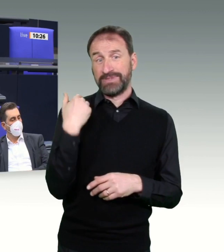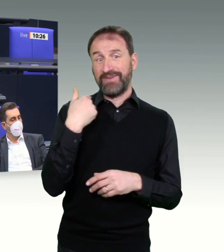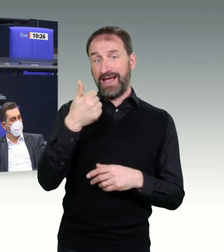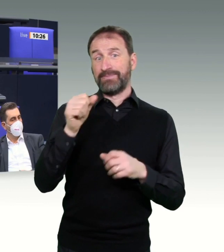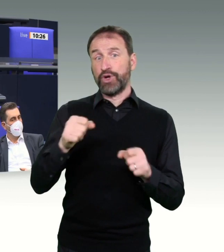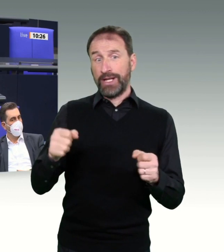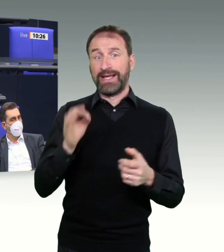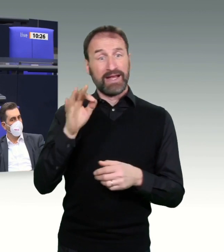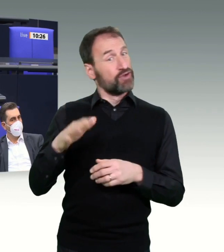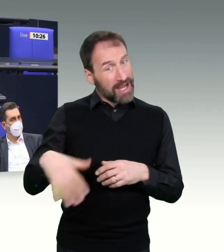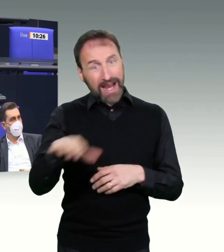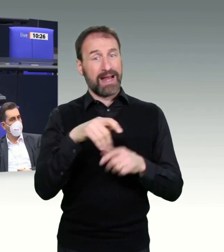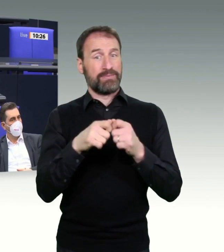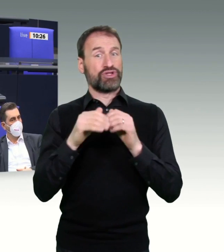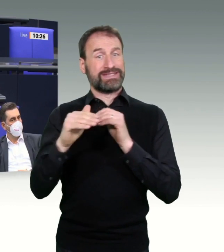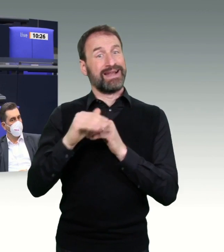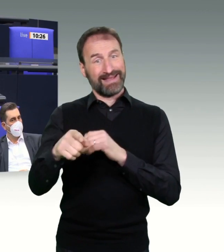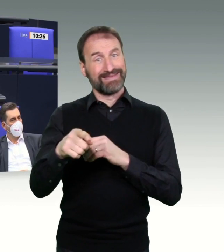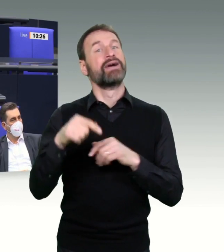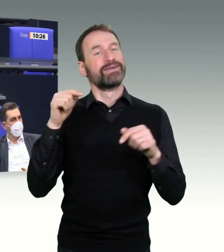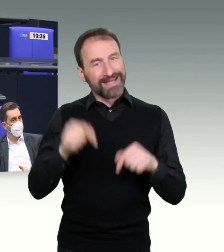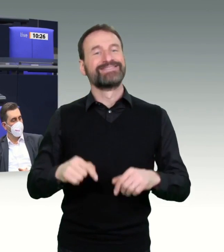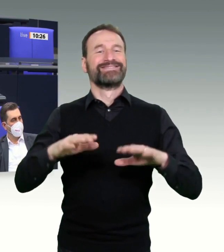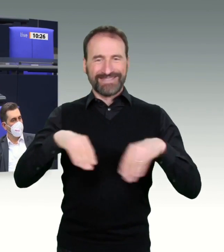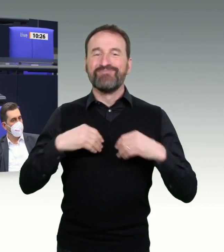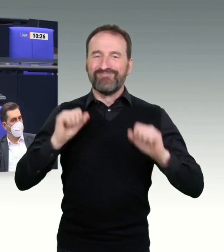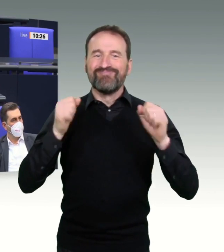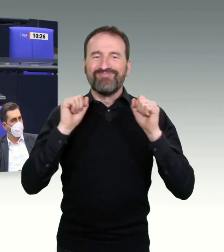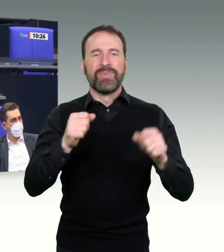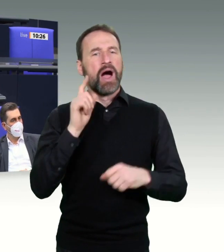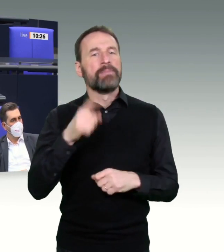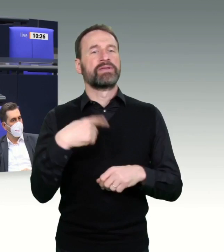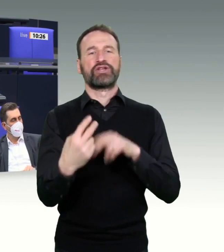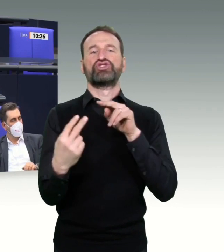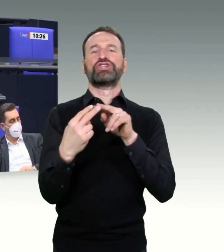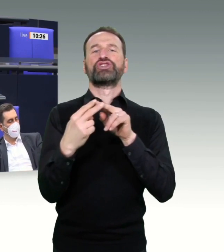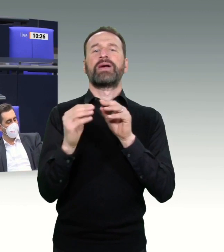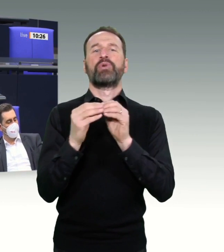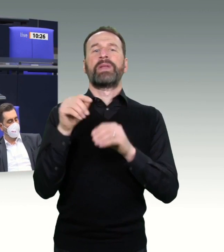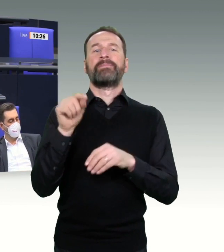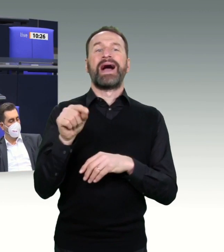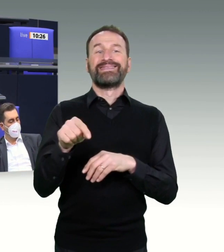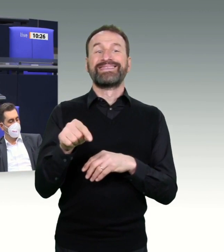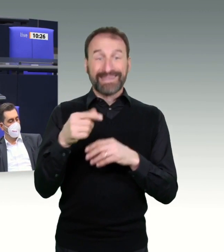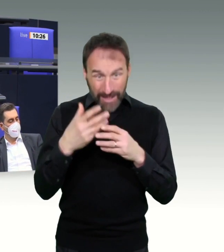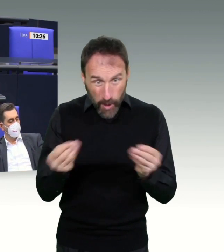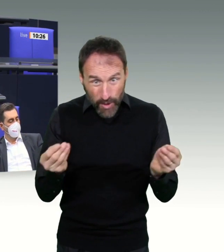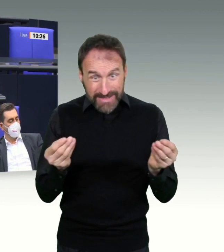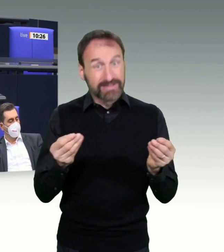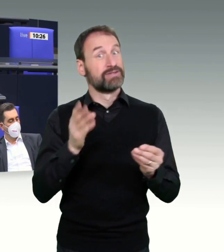als aber dann die Schnittstellenproblematik gelöst wurde? Das heißt, als es ein verbessertes System war, geht es jetzt weiter. Also, sind